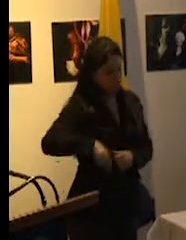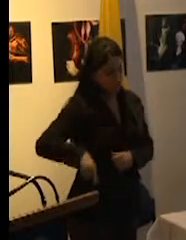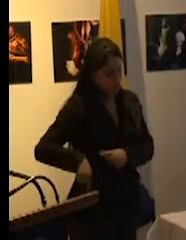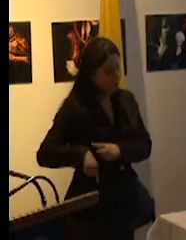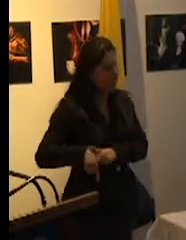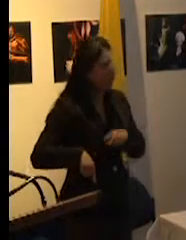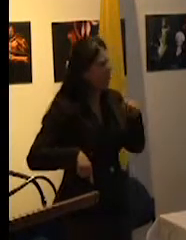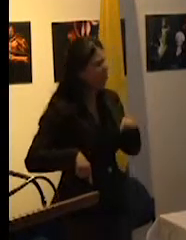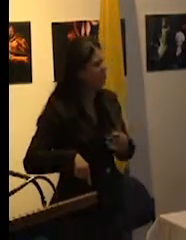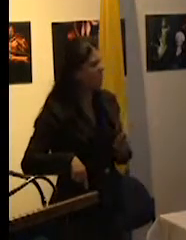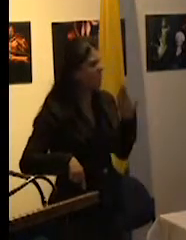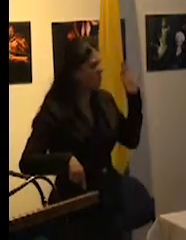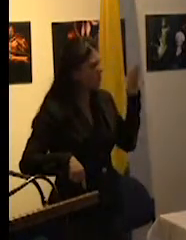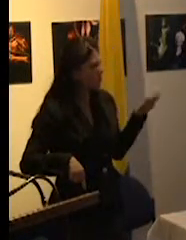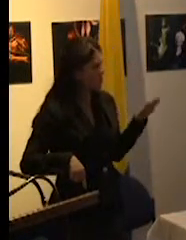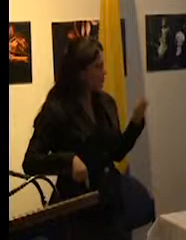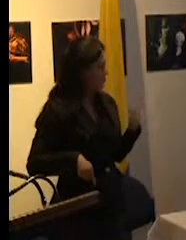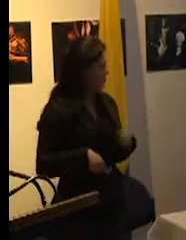servir como